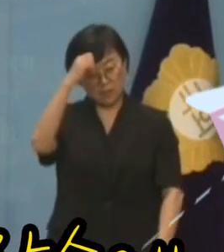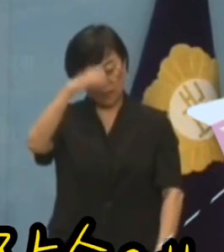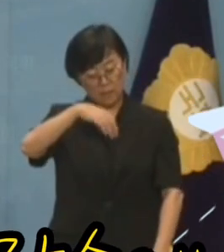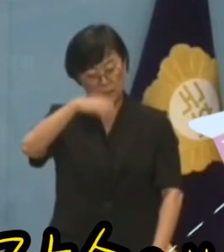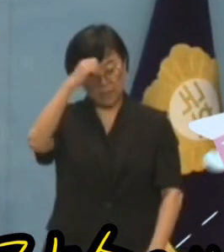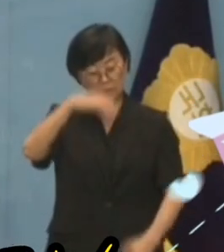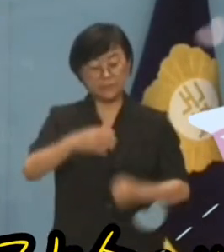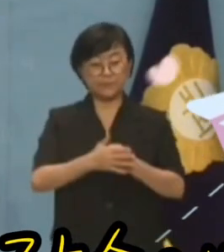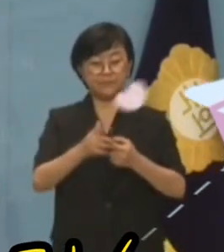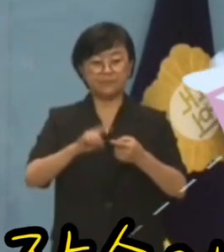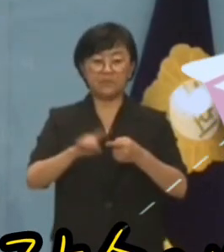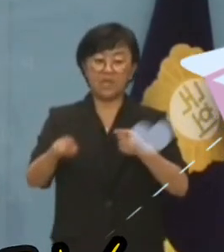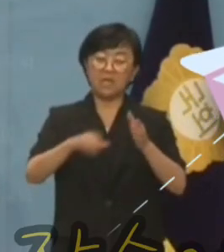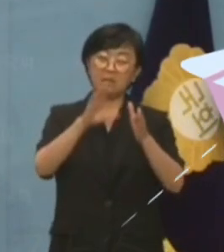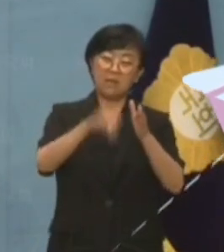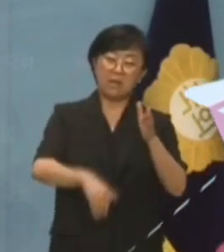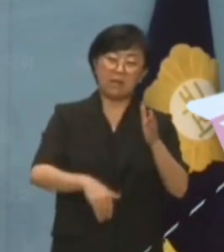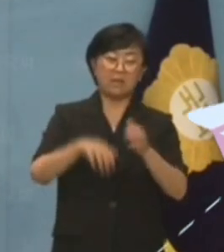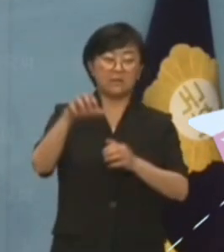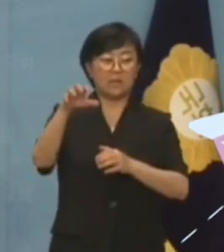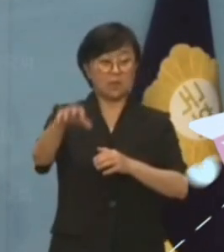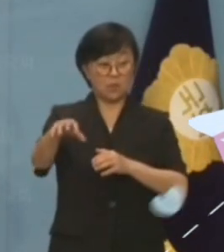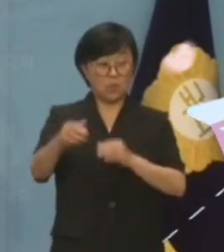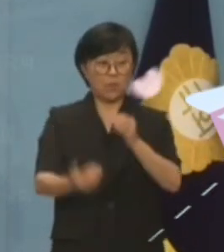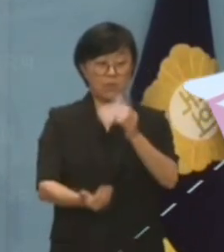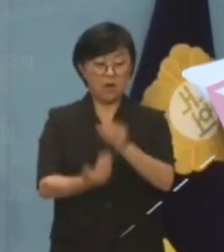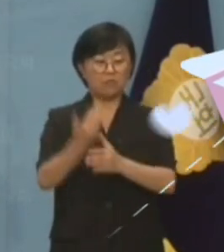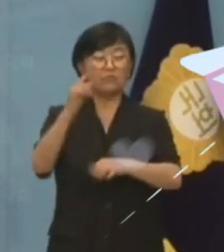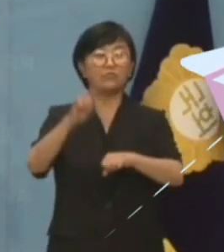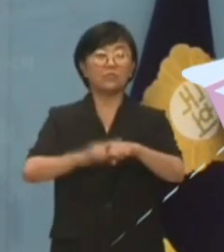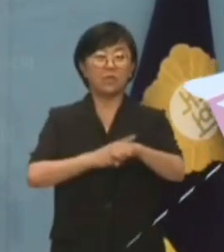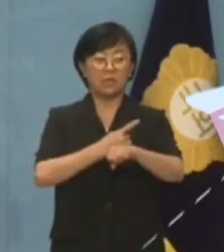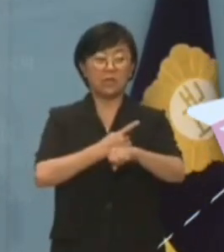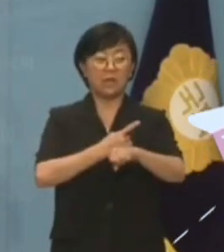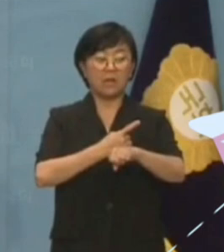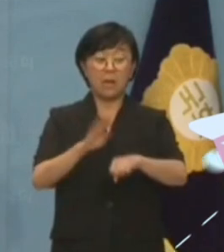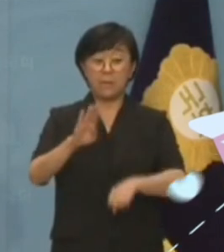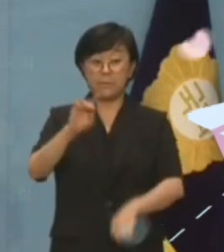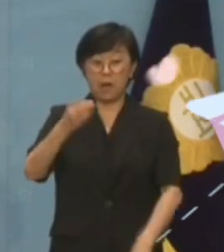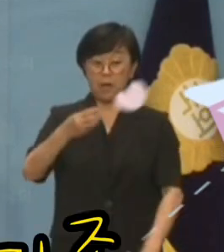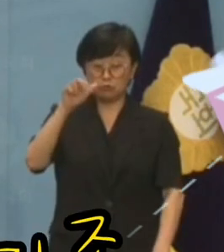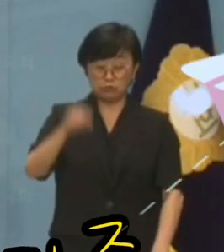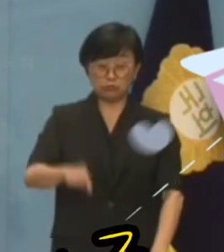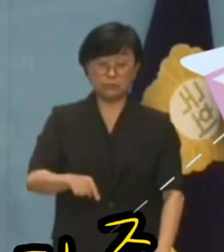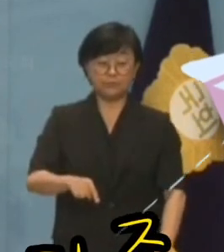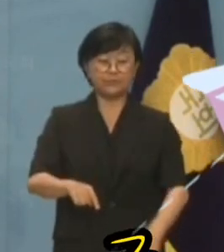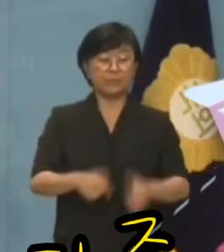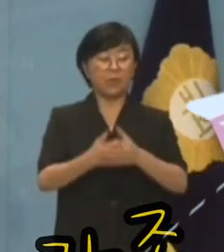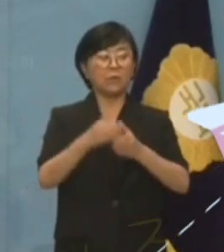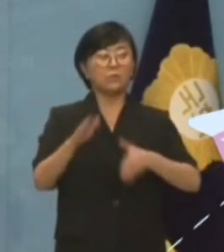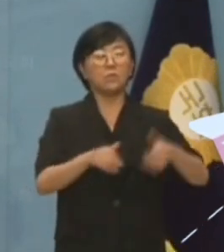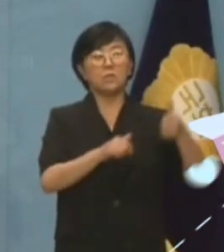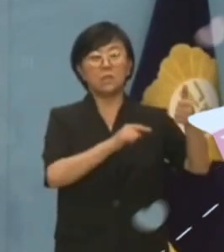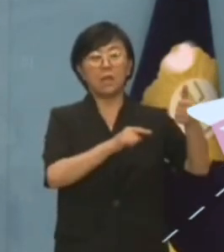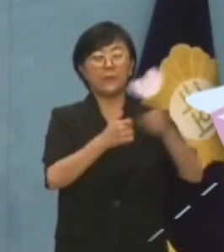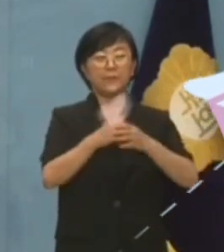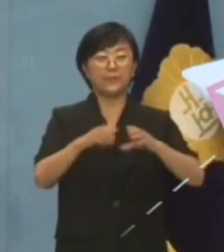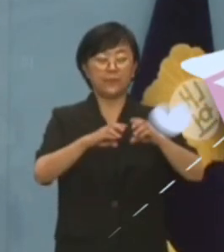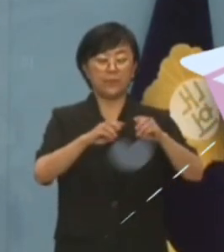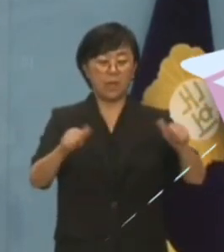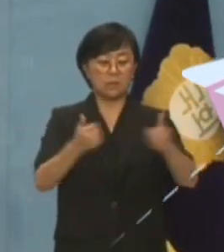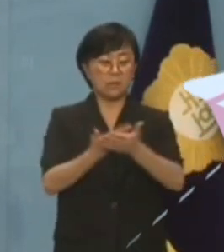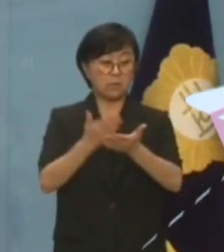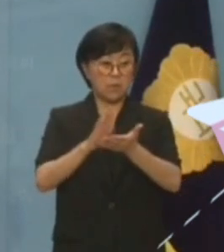공교로운 시점과 장소에서 이뤄진 우연한 발주입니까? 김영환 지사의 가족당 주변을